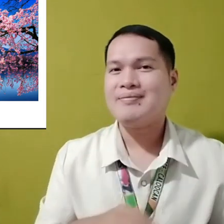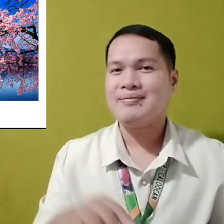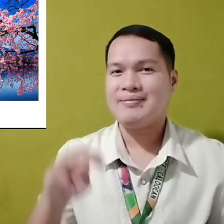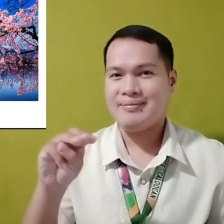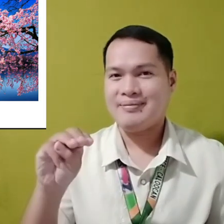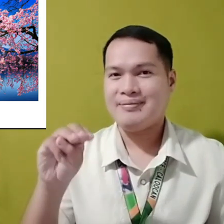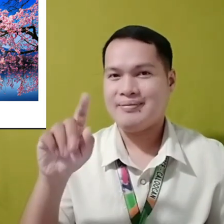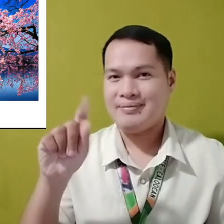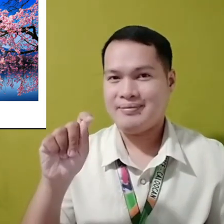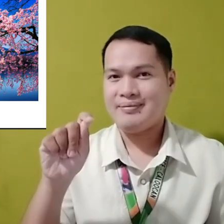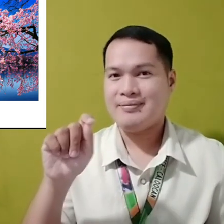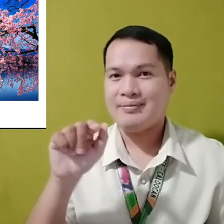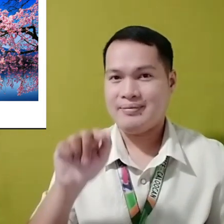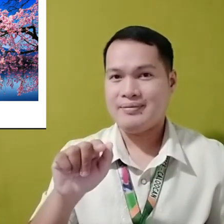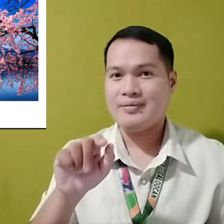Mouth Fuji